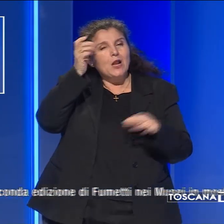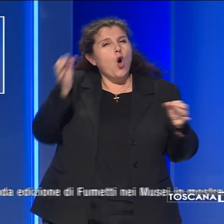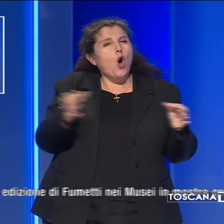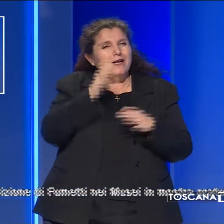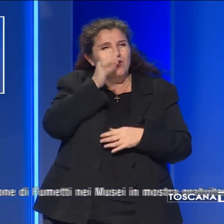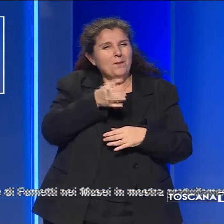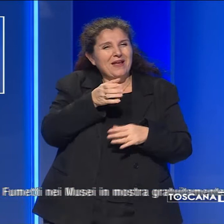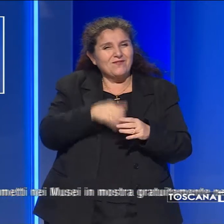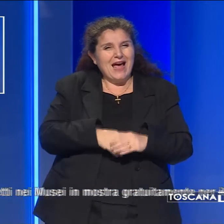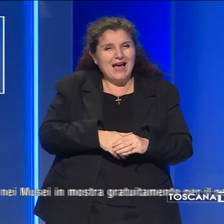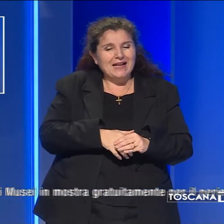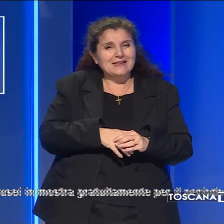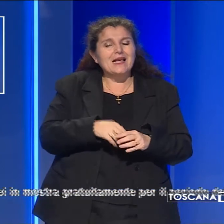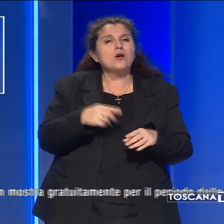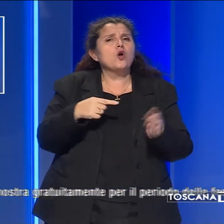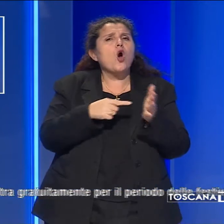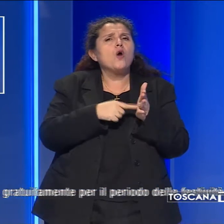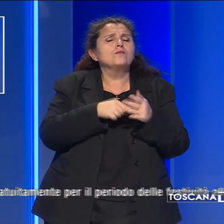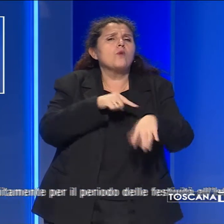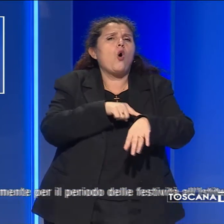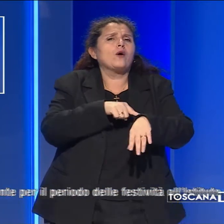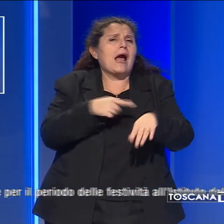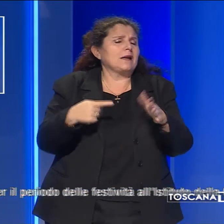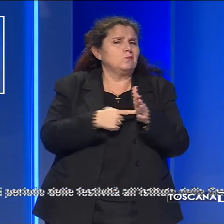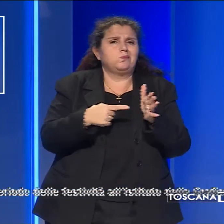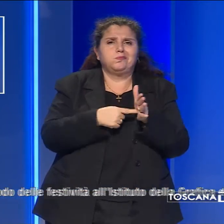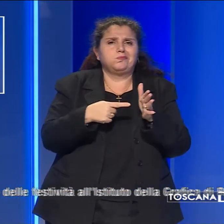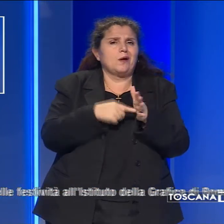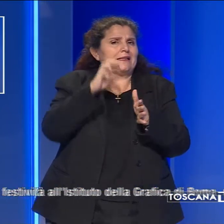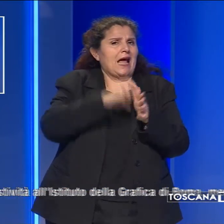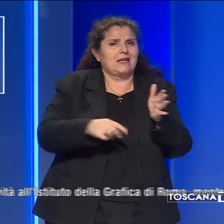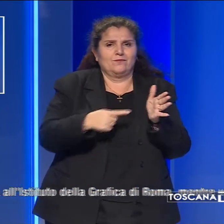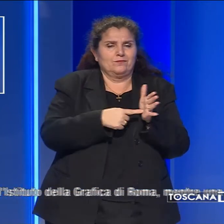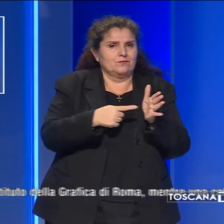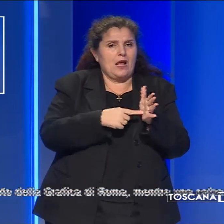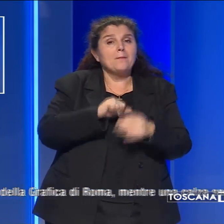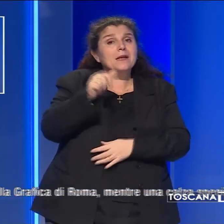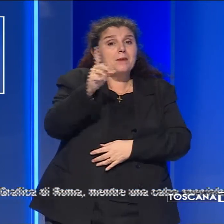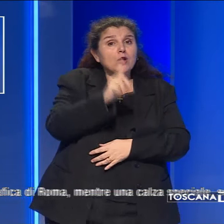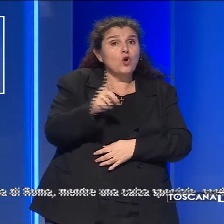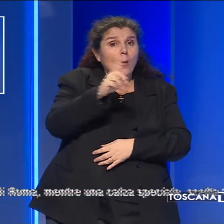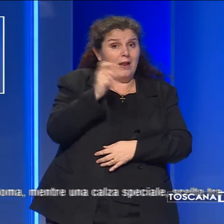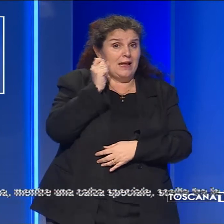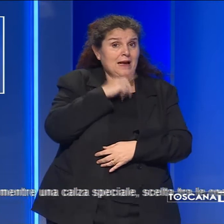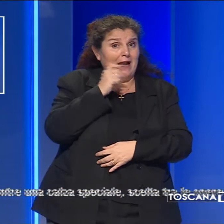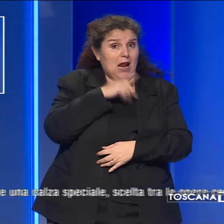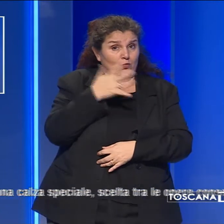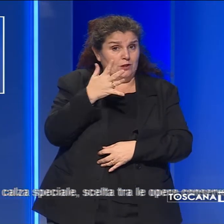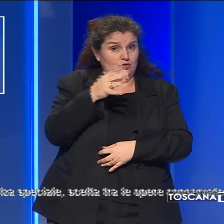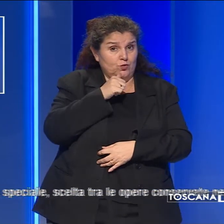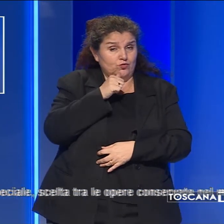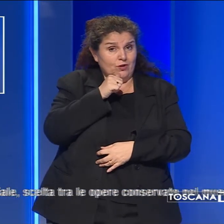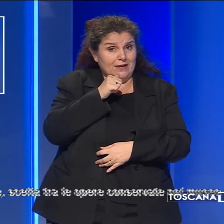'Epifania, con i consueti orari e tariffe. Per la prima domenica gratuita del nuovo anno, la